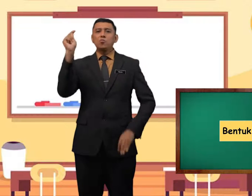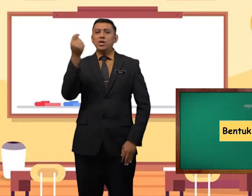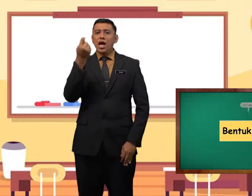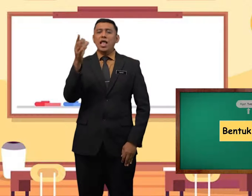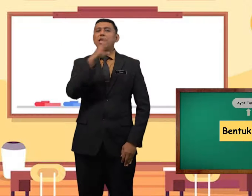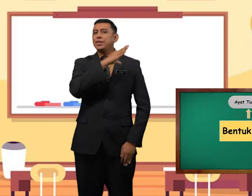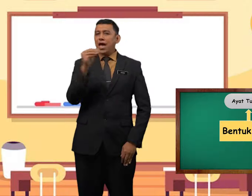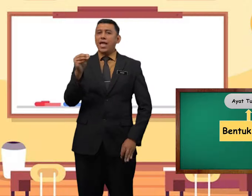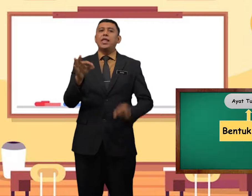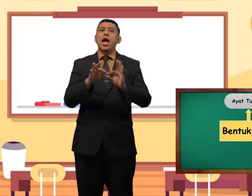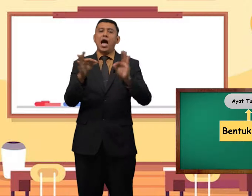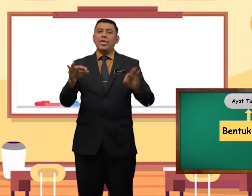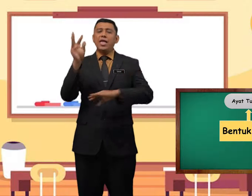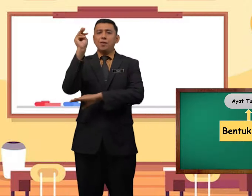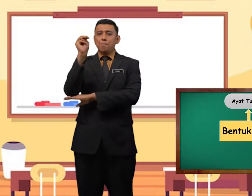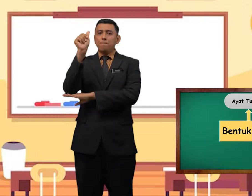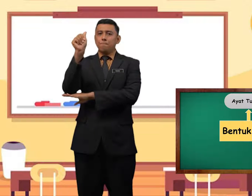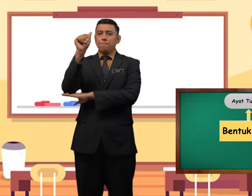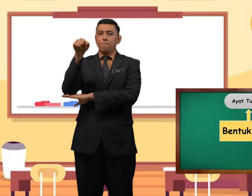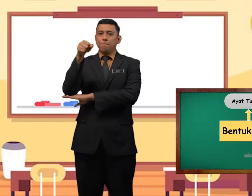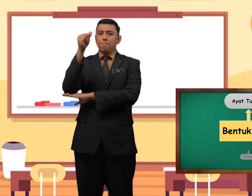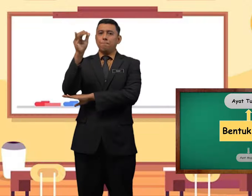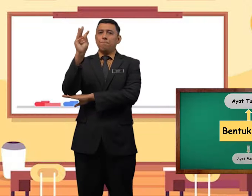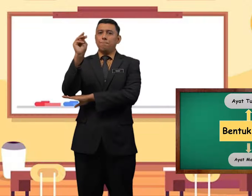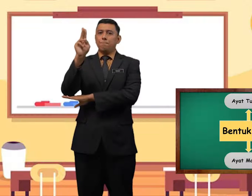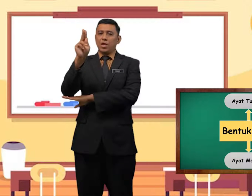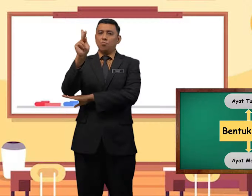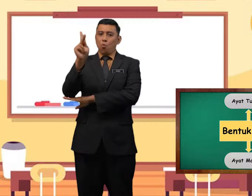tunggal dan ayat majmuk.